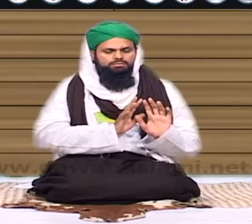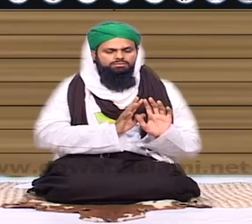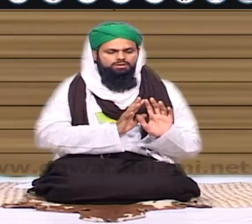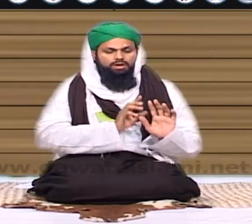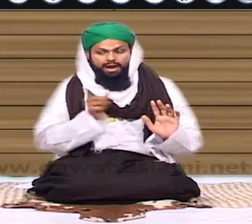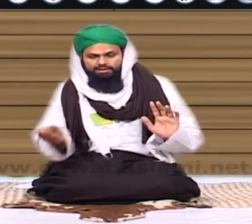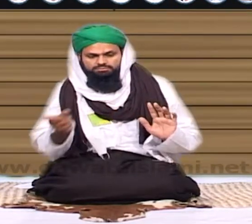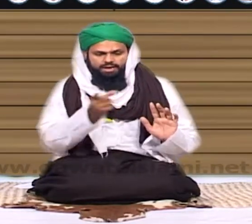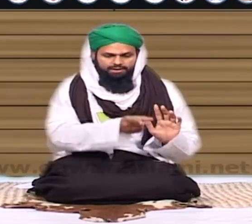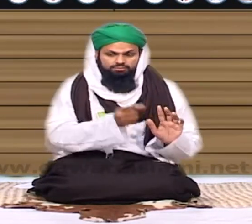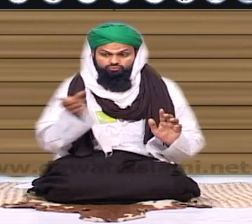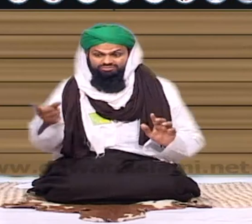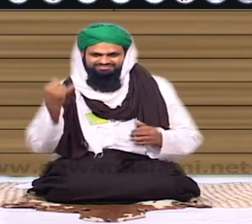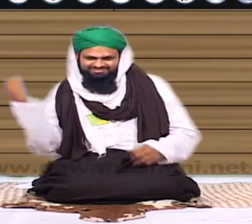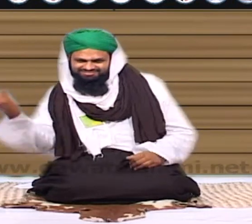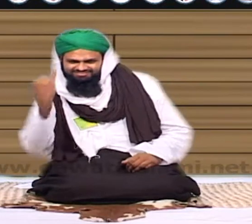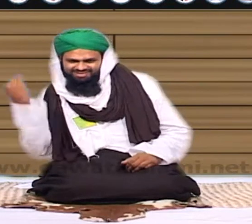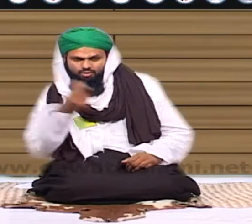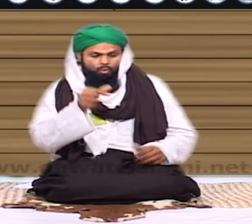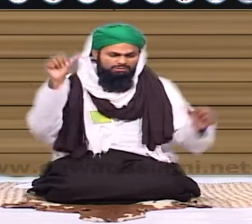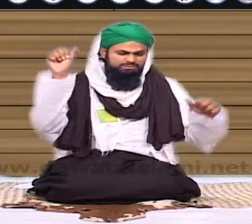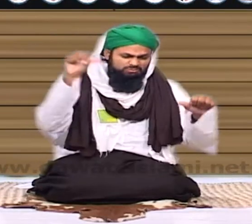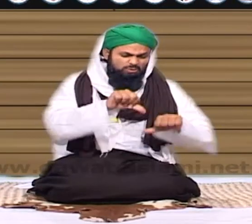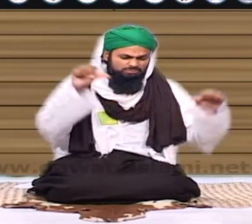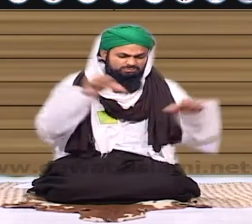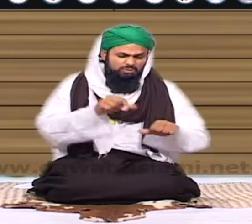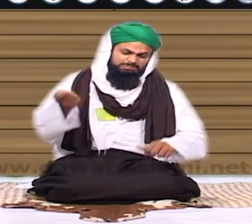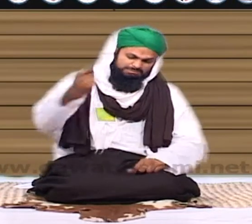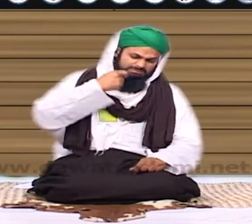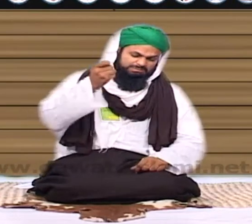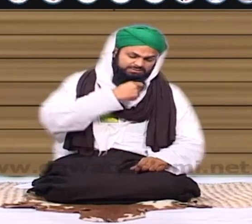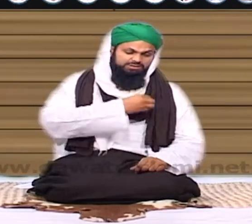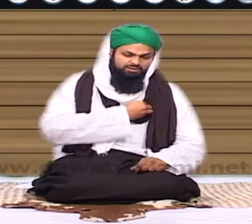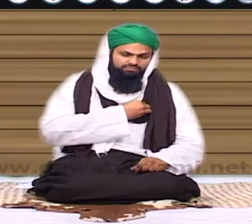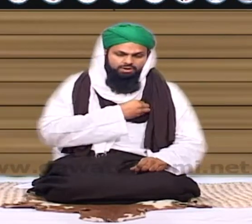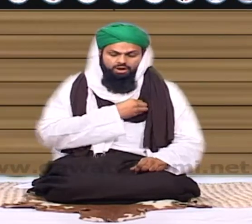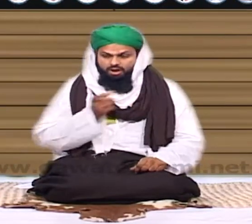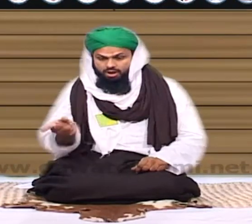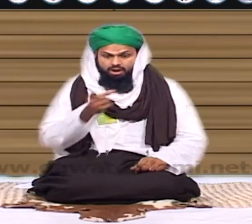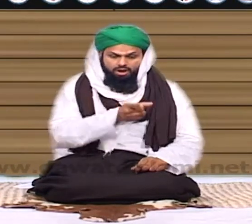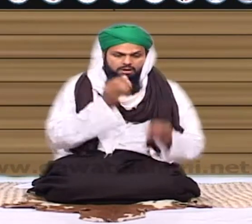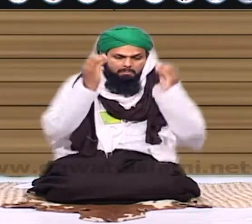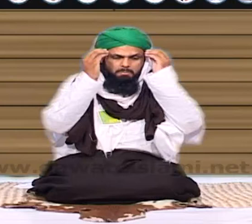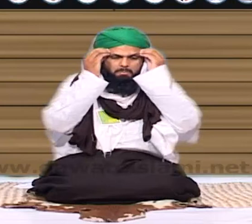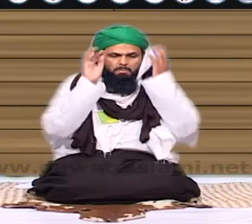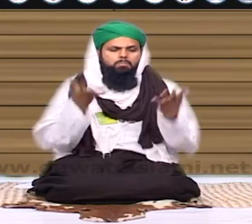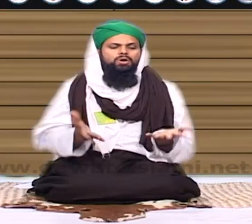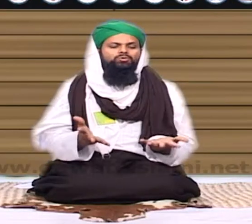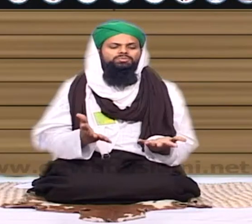اب دونوں میں سے ایک سیر کر رہا ہے ایک پٹ رہا ہے دونوں میں سے کسی کو خبر نہیں کہ میرے